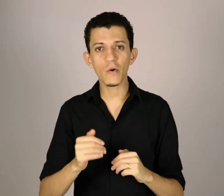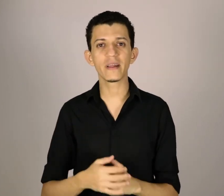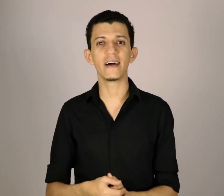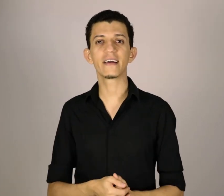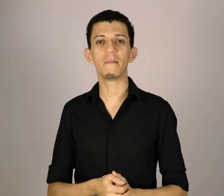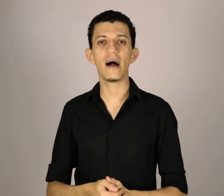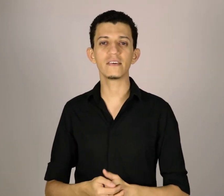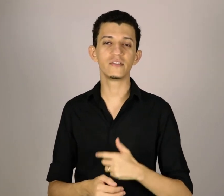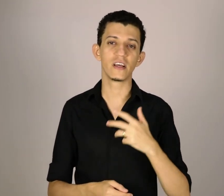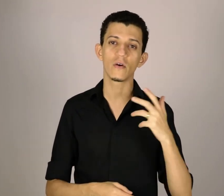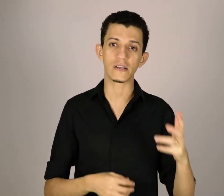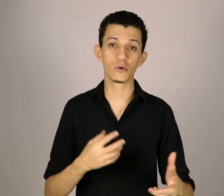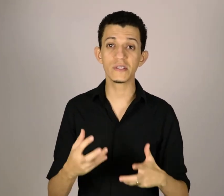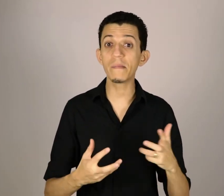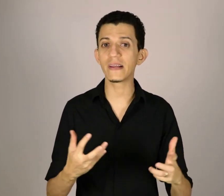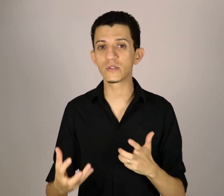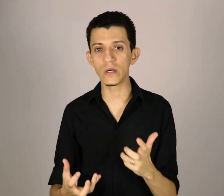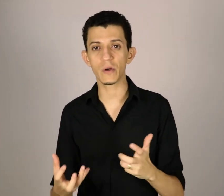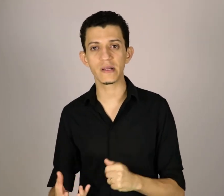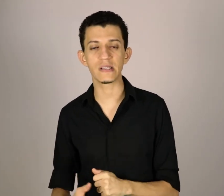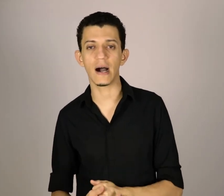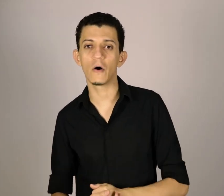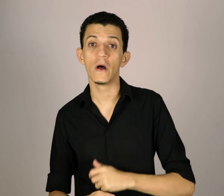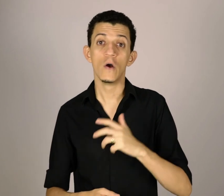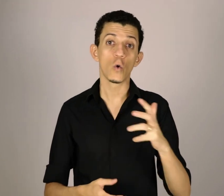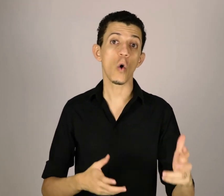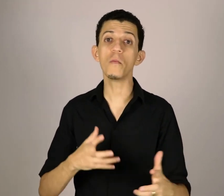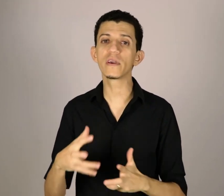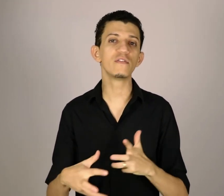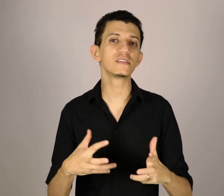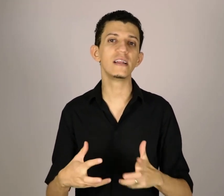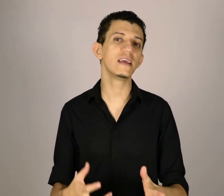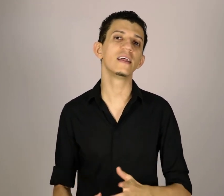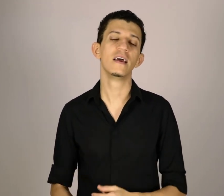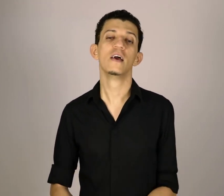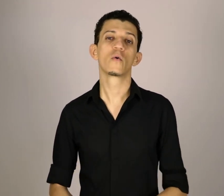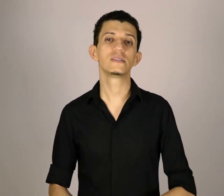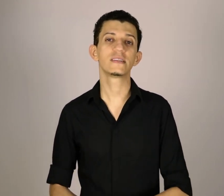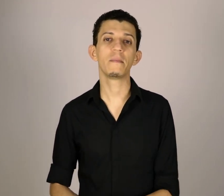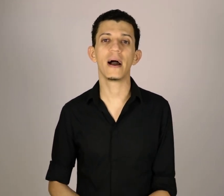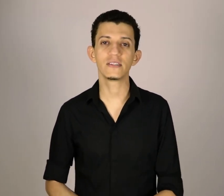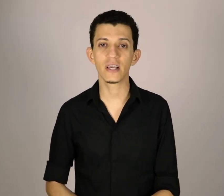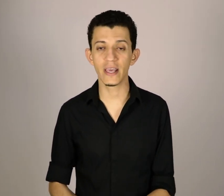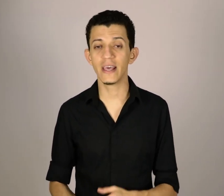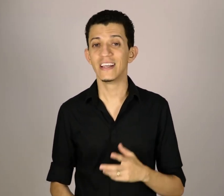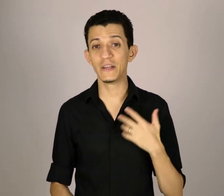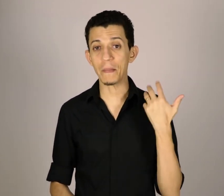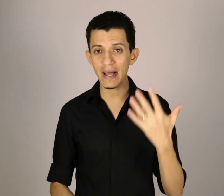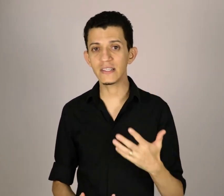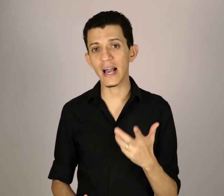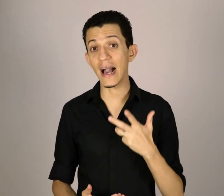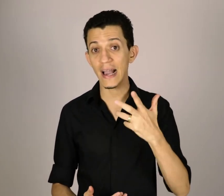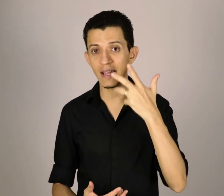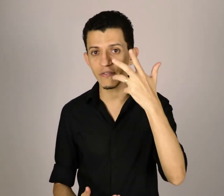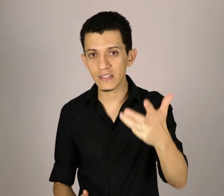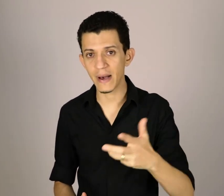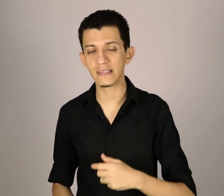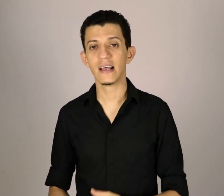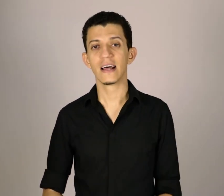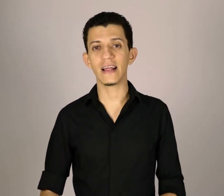comentário aqui abaixo, dizendo as suas impressões sobre essa aula, como que você lida com essa temática aí de praticar cada vez mais da